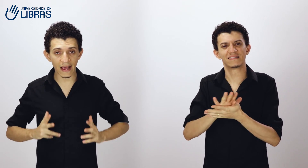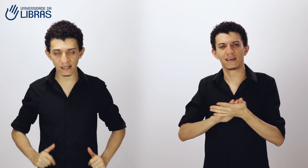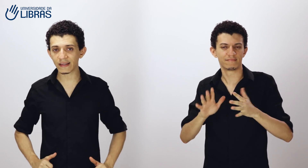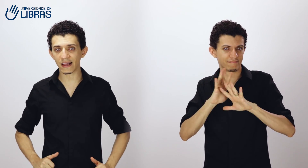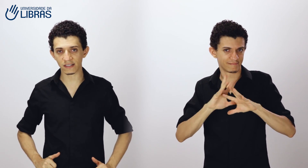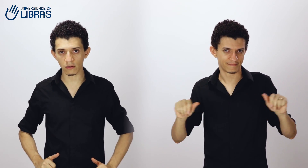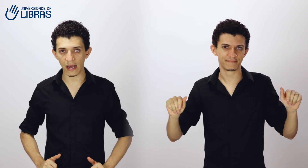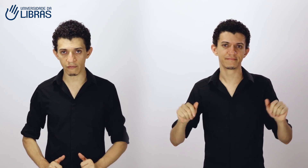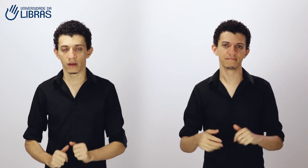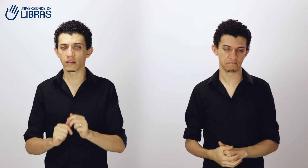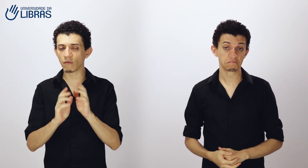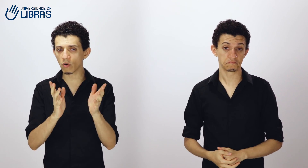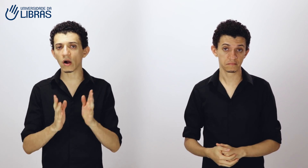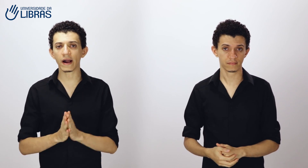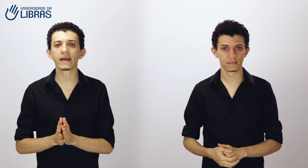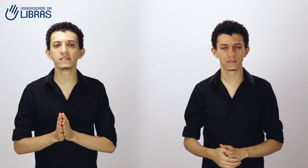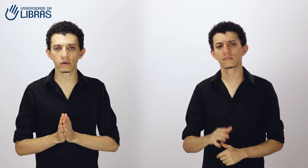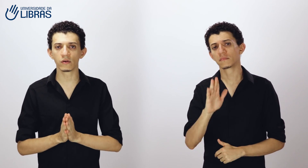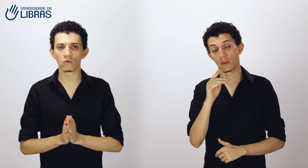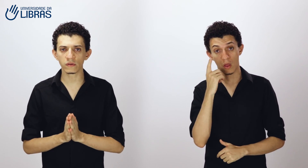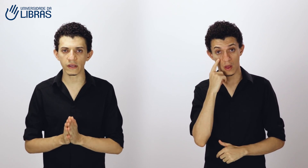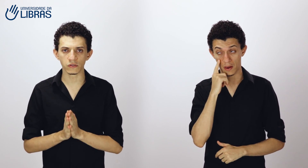dá essa ideia de saudável. Então, vamos colocar isso aqui num contexto.